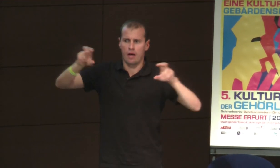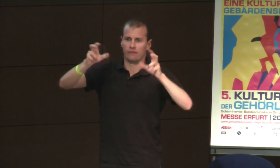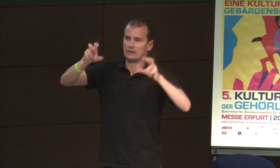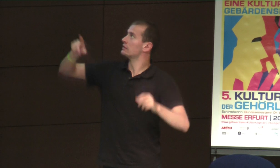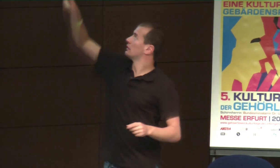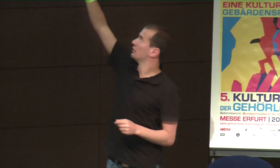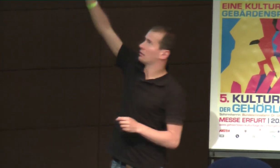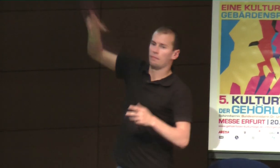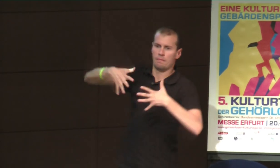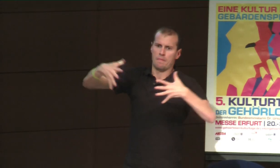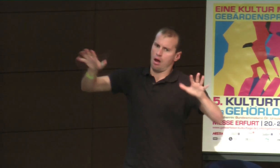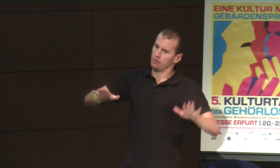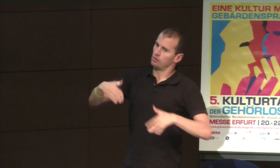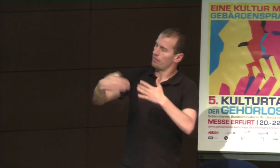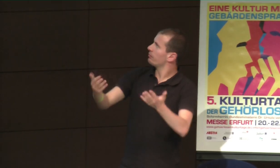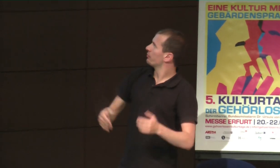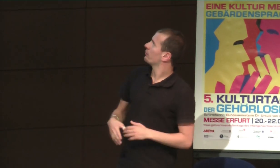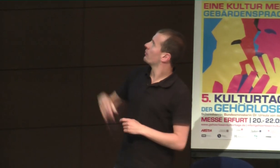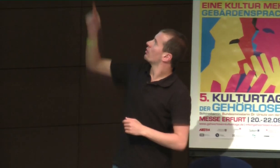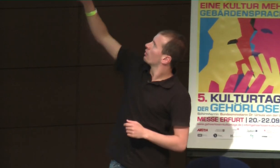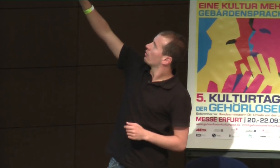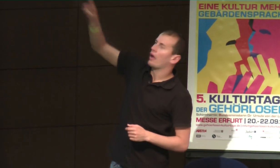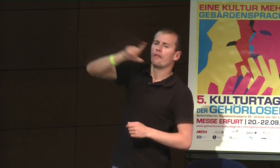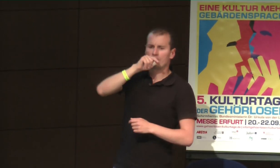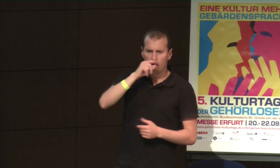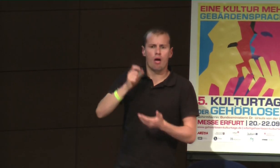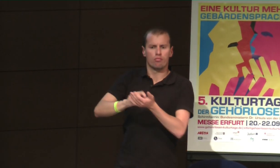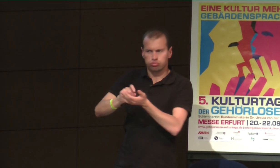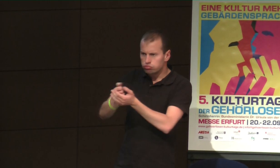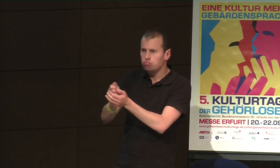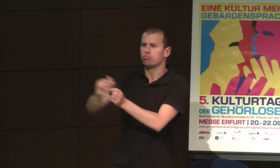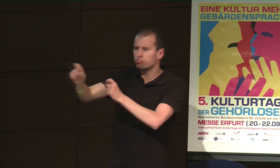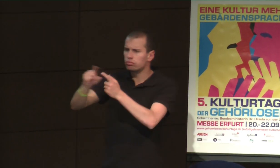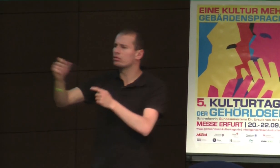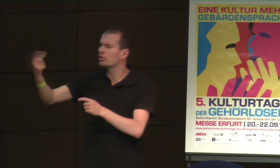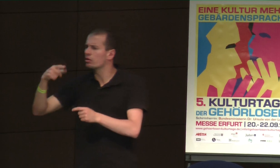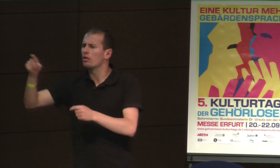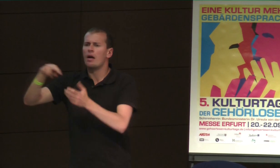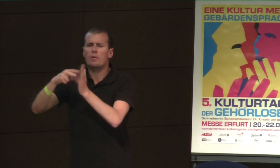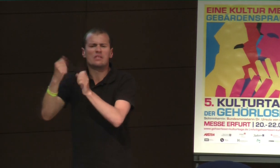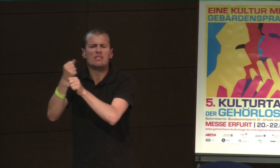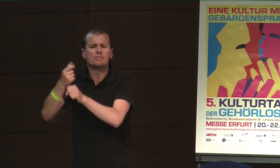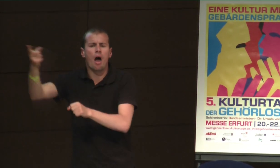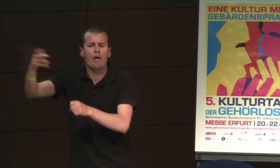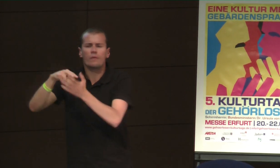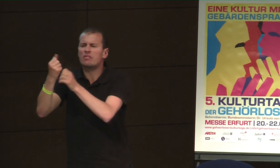Gebärdensprache Neumetscher auch übertragen wurden, bei der Berufsversammlung zum Beispiel, oder durch Twitter und